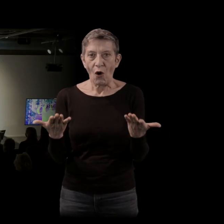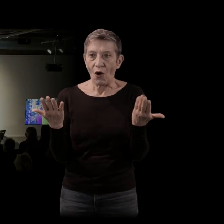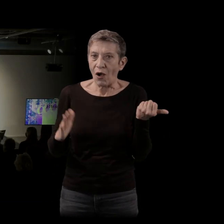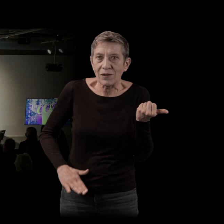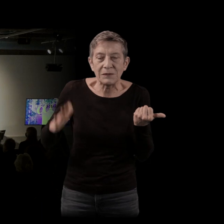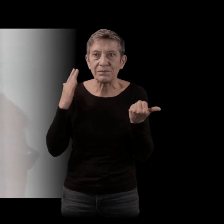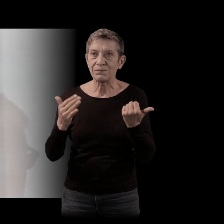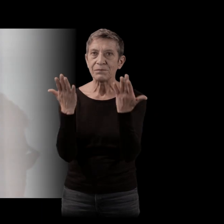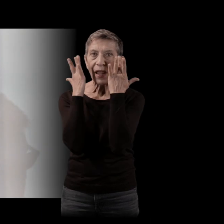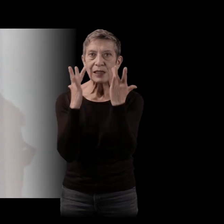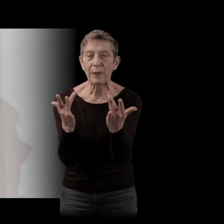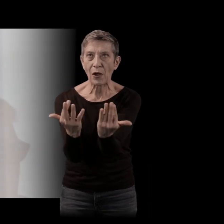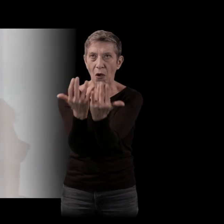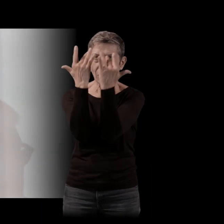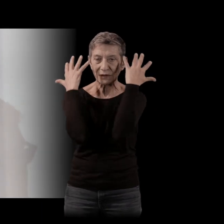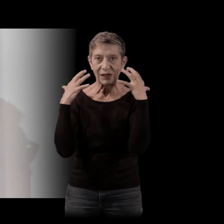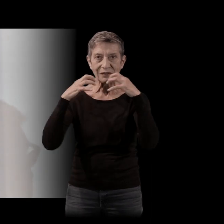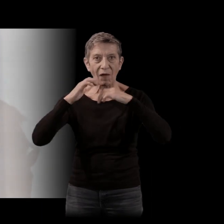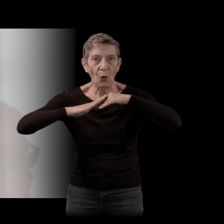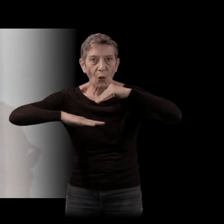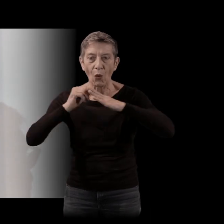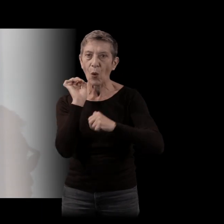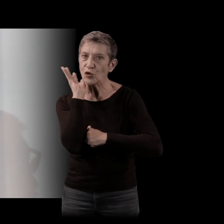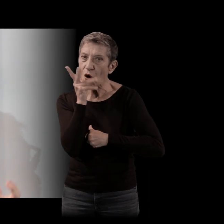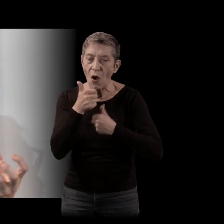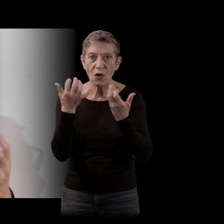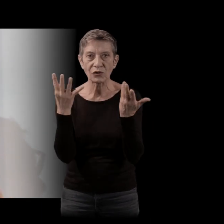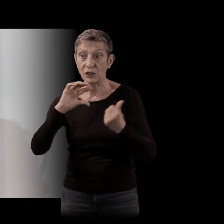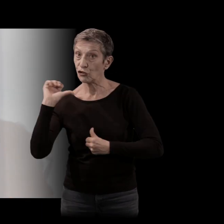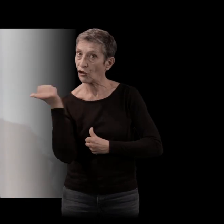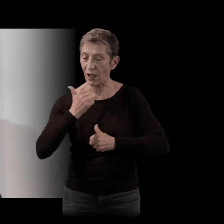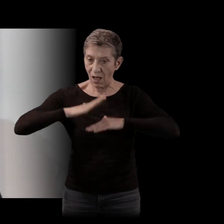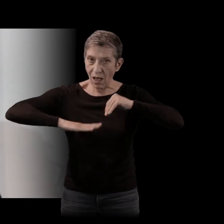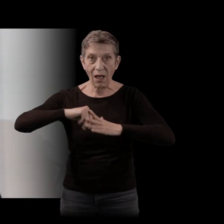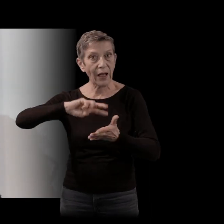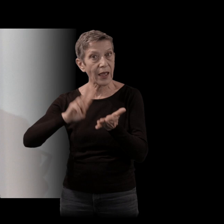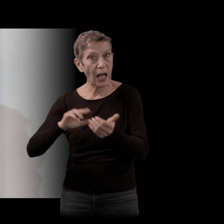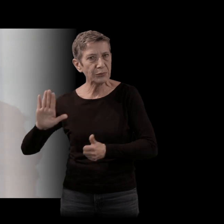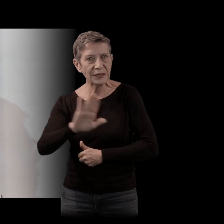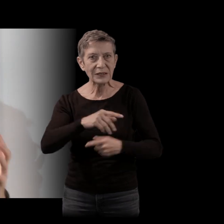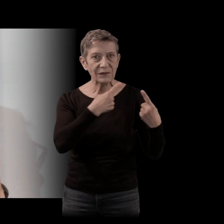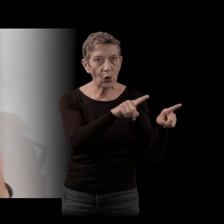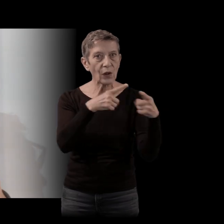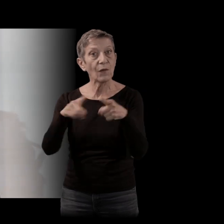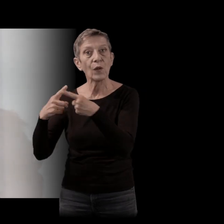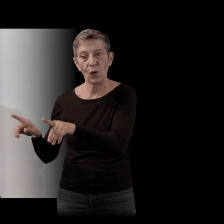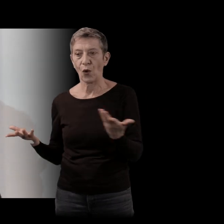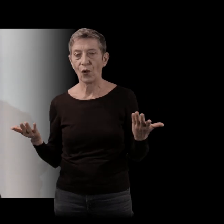à notre cerveau et les sens qui nous sont donnés, on construit un réel qui est différent. Et moi, le type de réel que je construis,